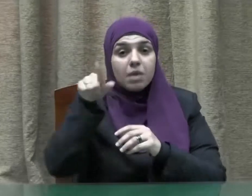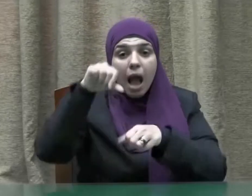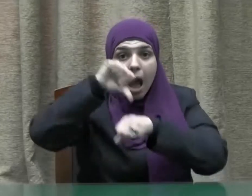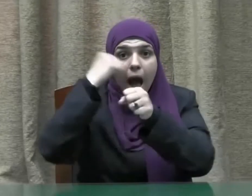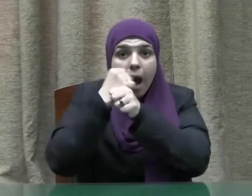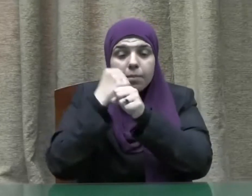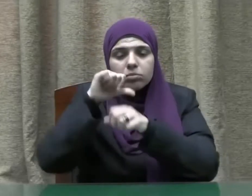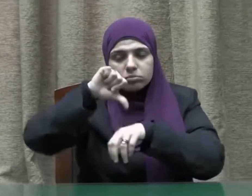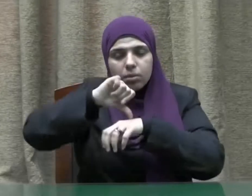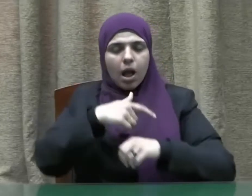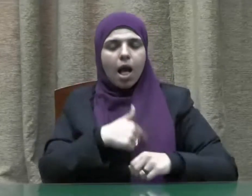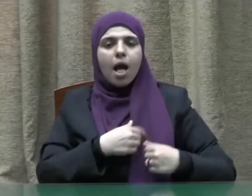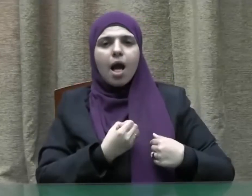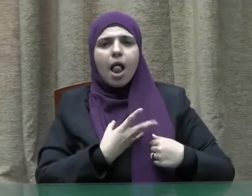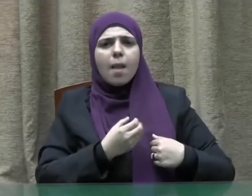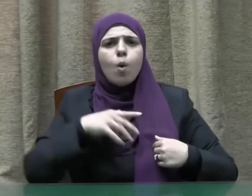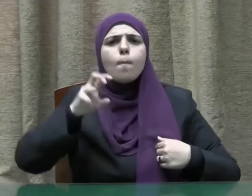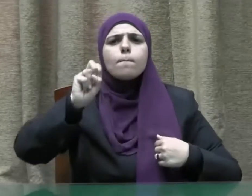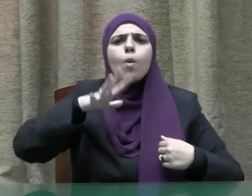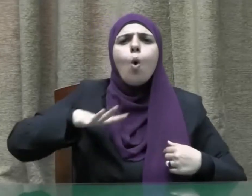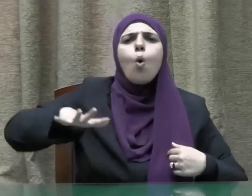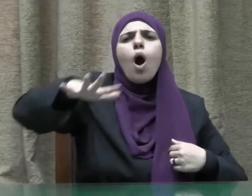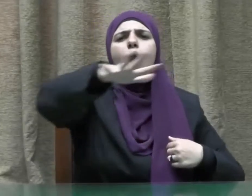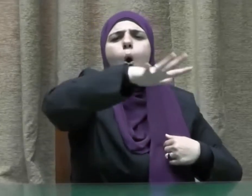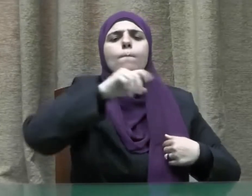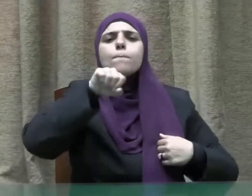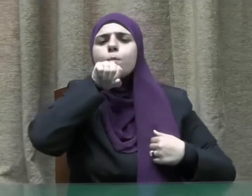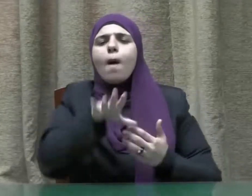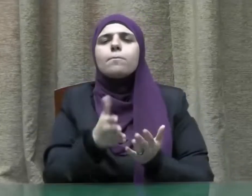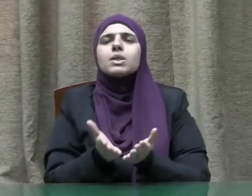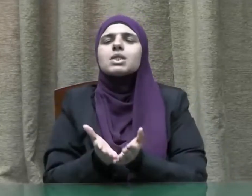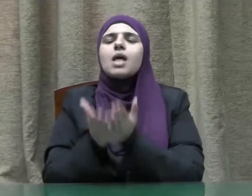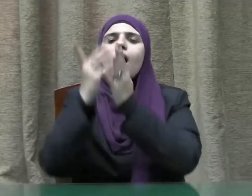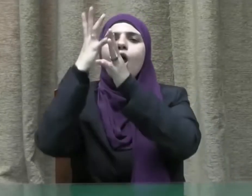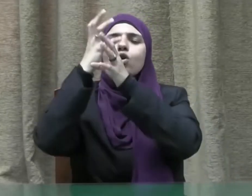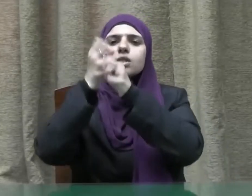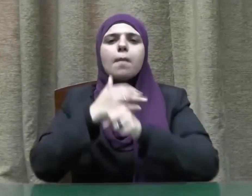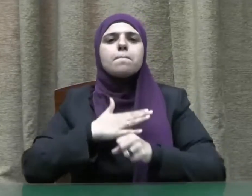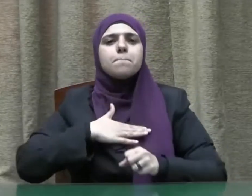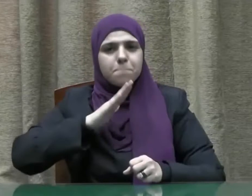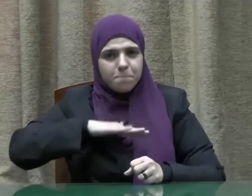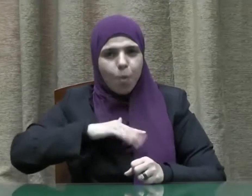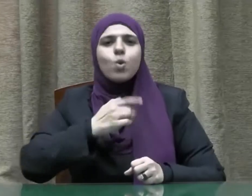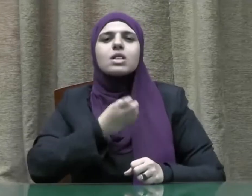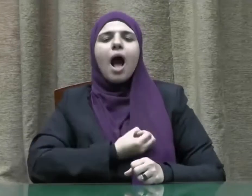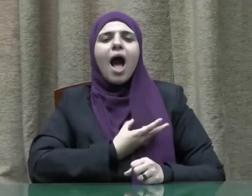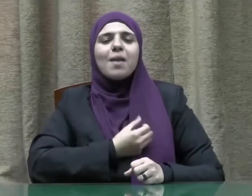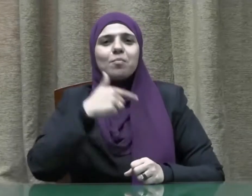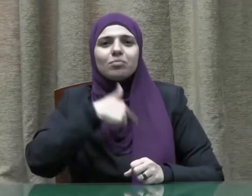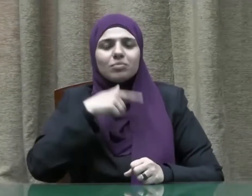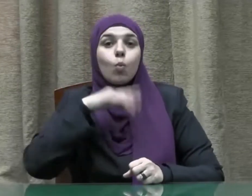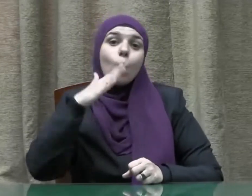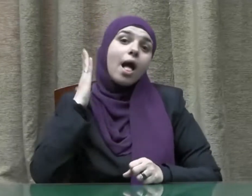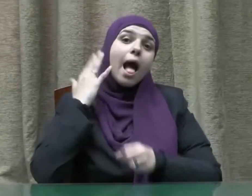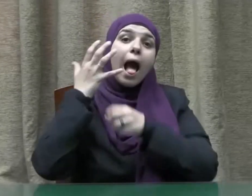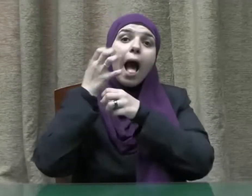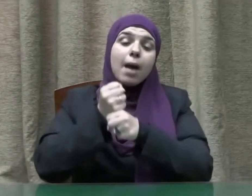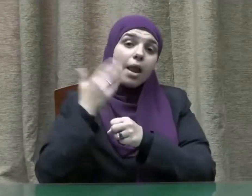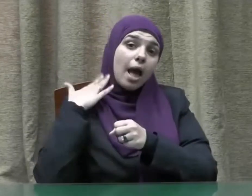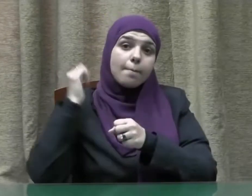ذو مكانة في قلوب أمة محمد صلى الله عليه وسلم وهو أمانة في